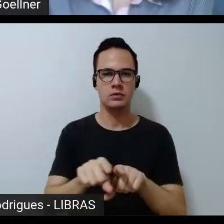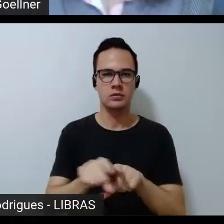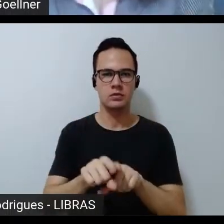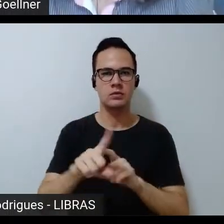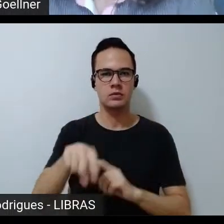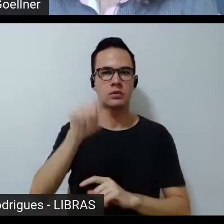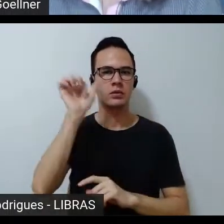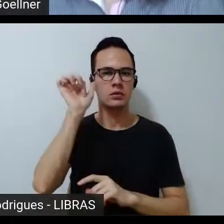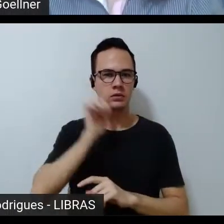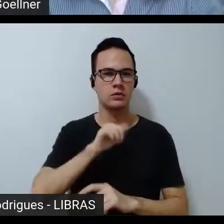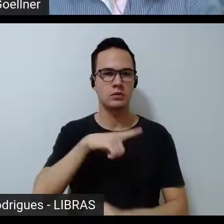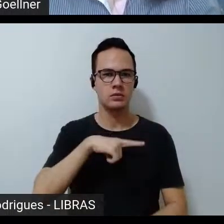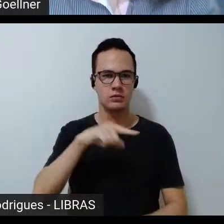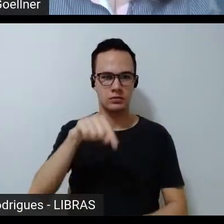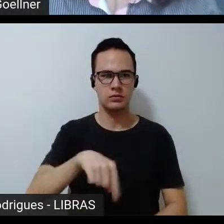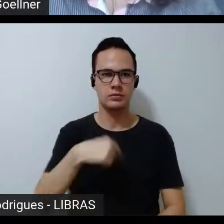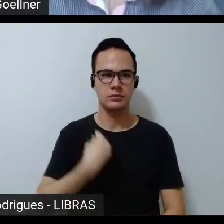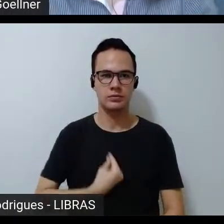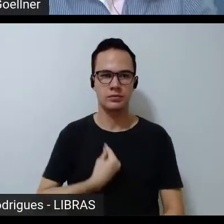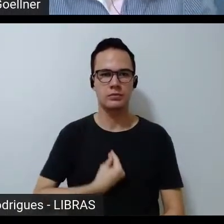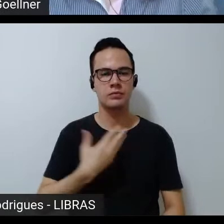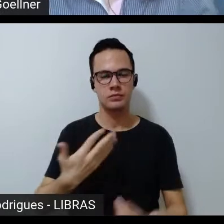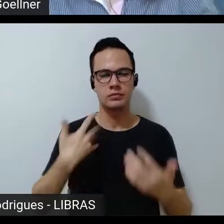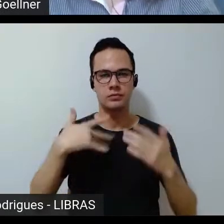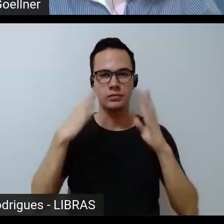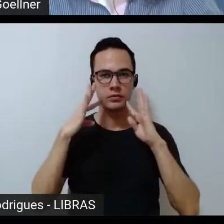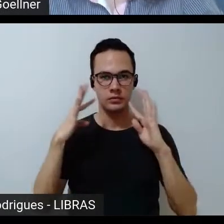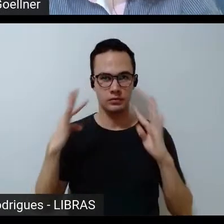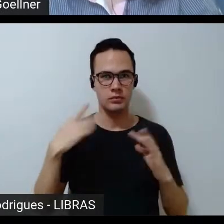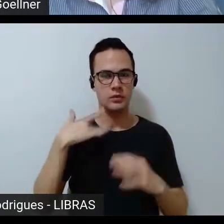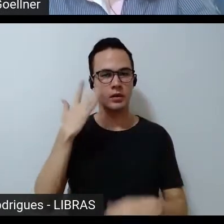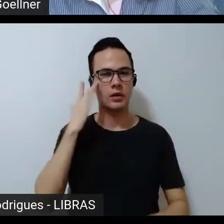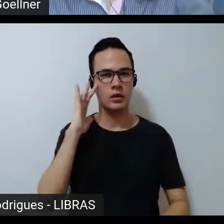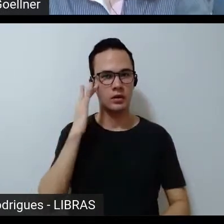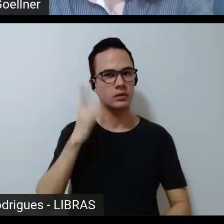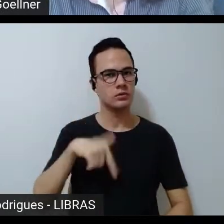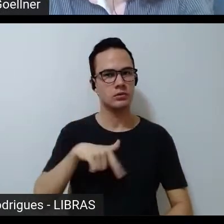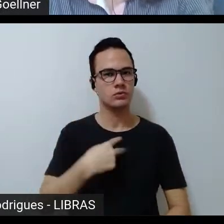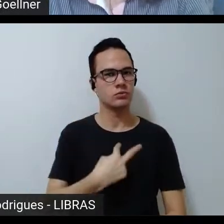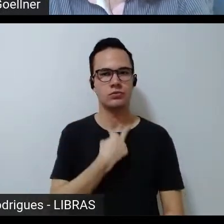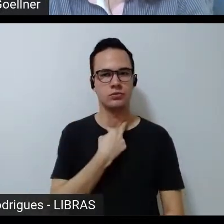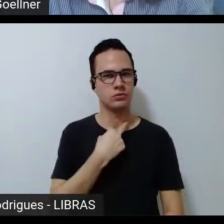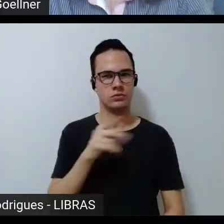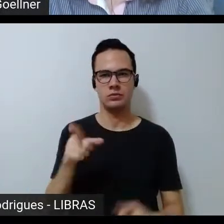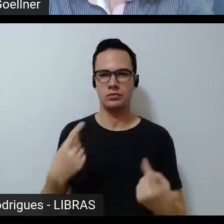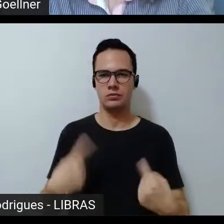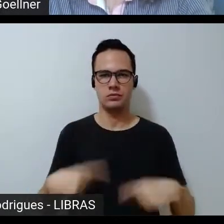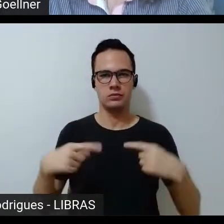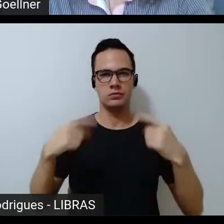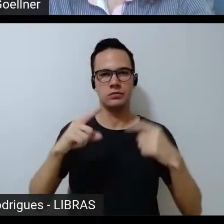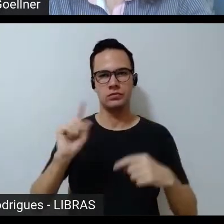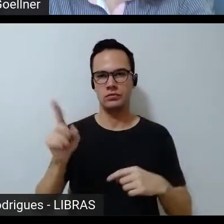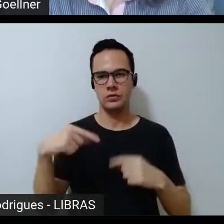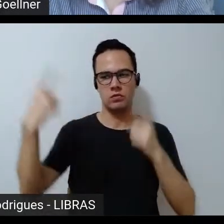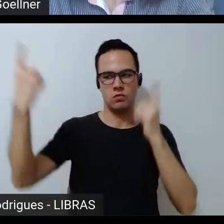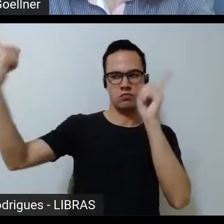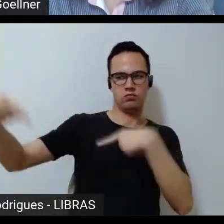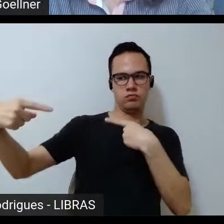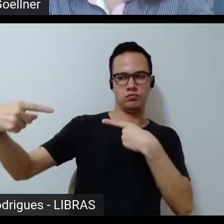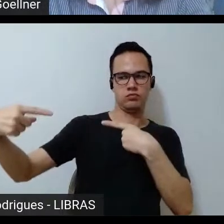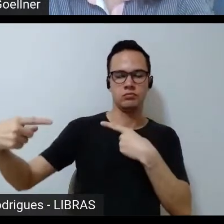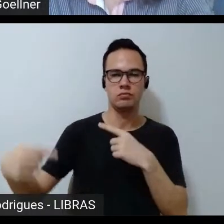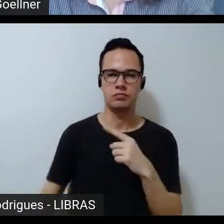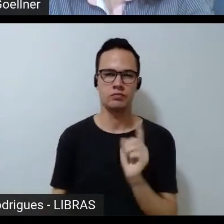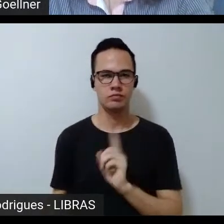mulheres estivessem aqui então essa atenção eu acho que a gente não pode colocar a discussão nós versus eles é uma